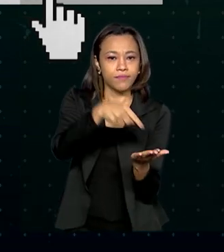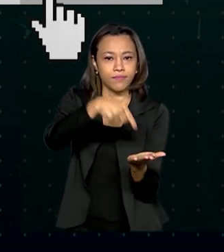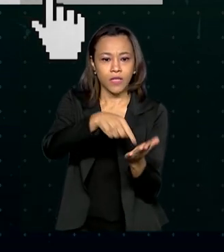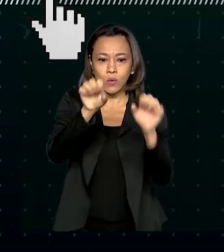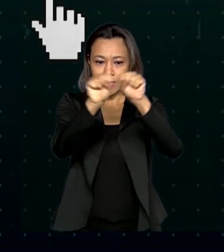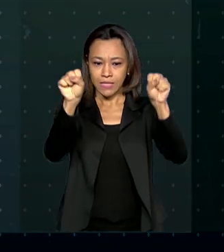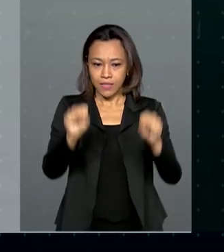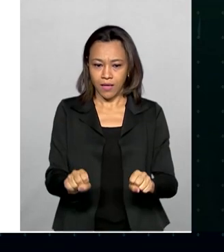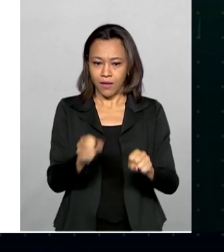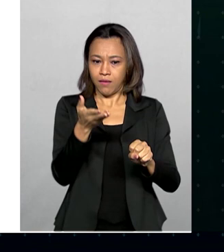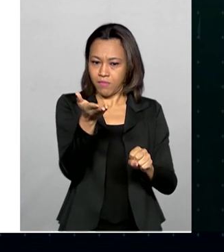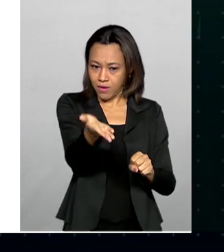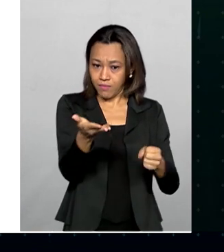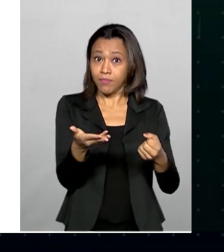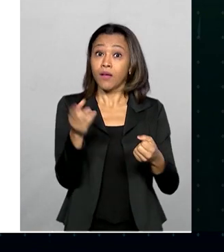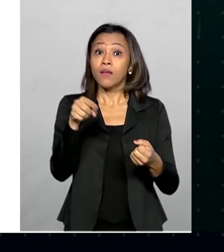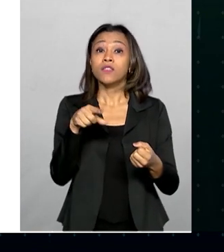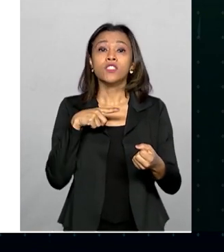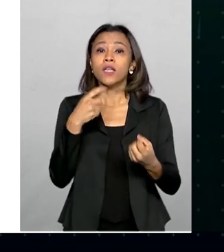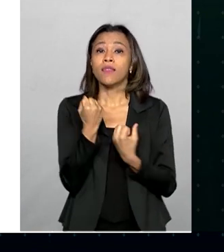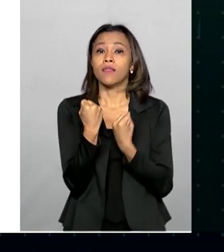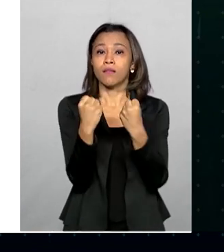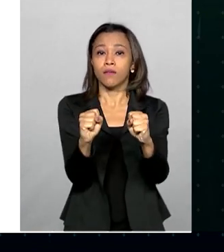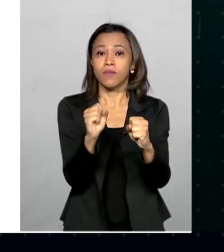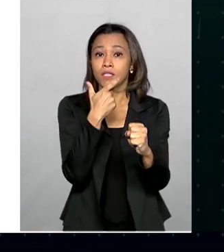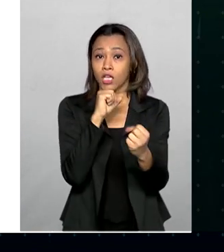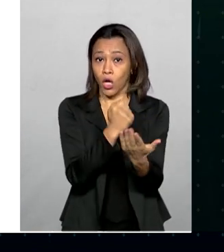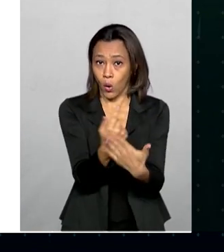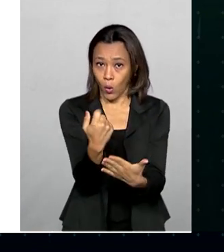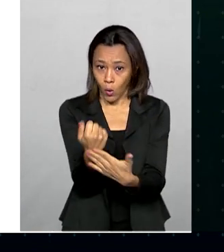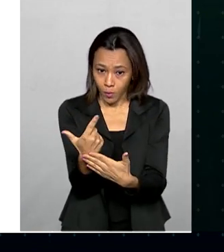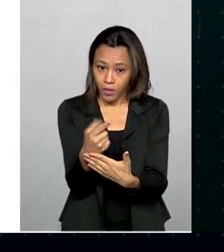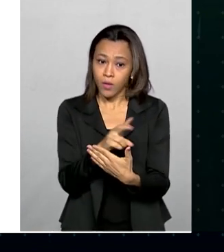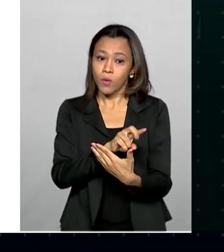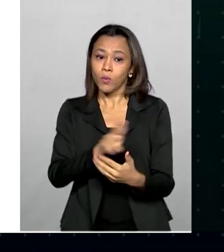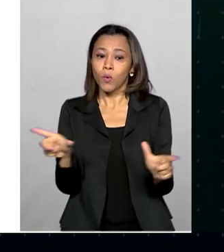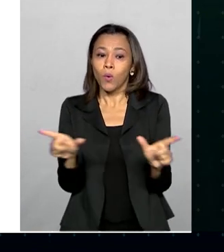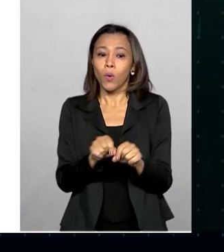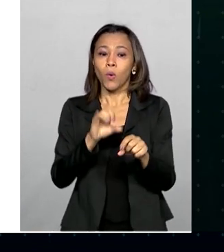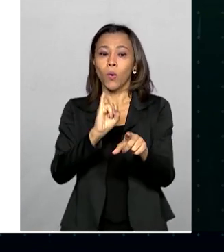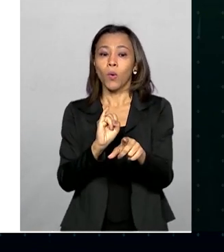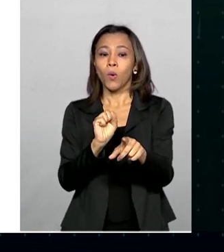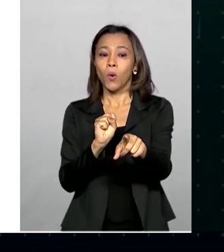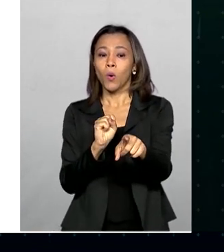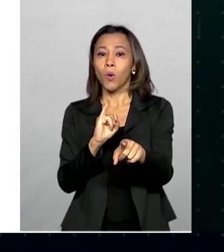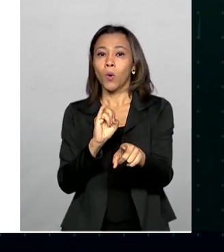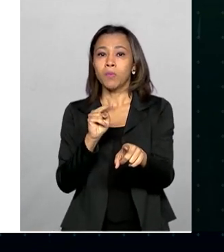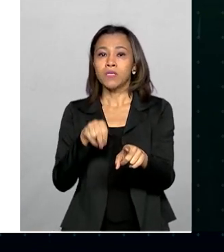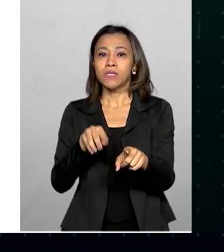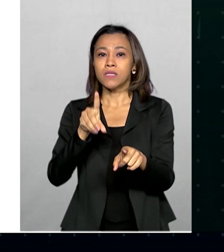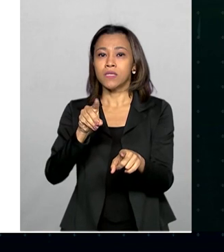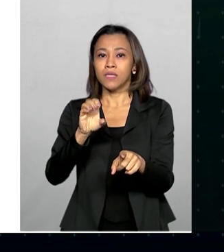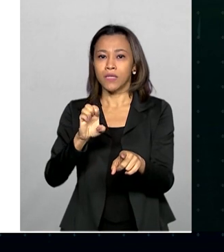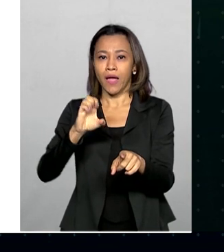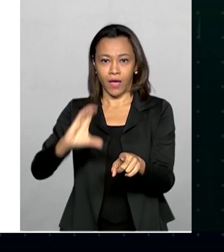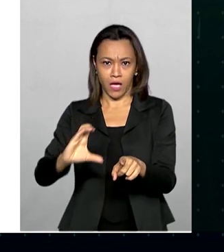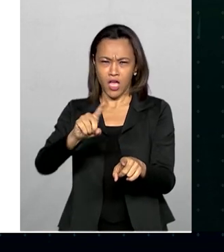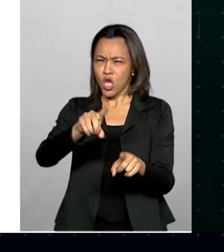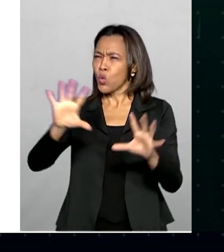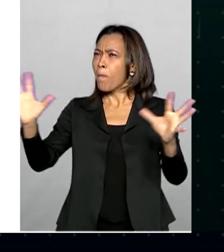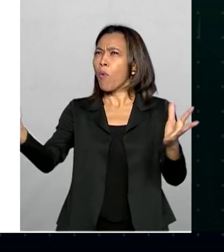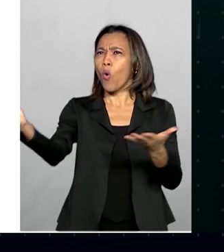Nacional de Informações de Defesa do Consumidor, o SINDEC. Para onde vão todas as demandas